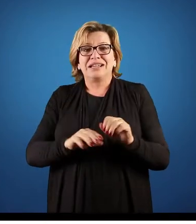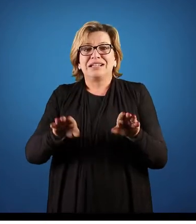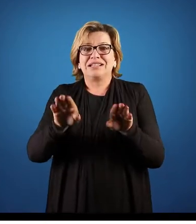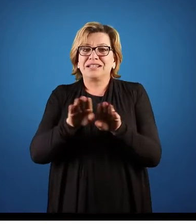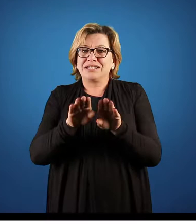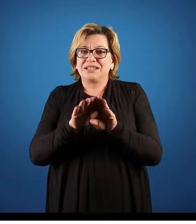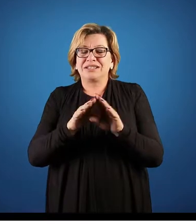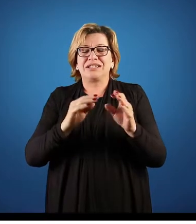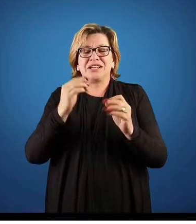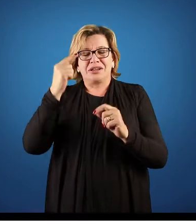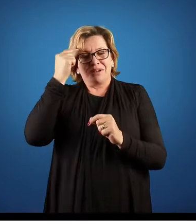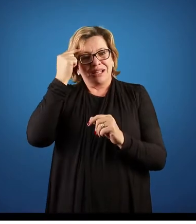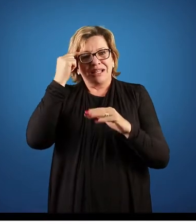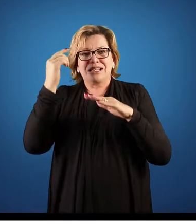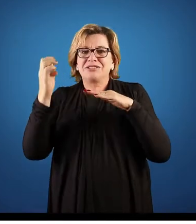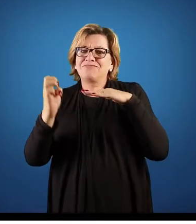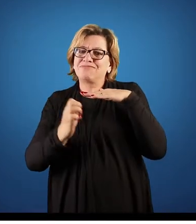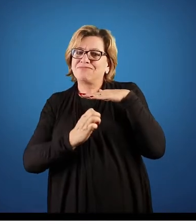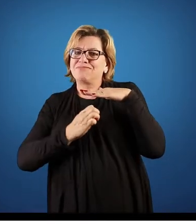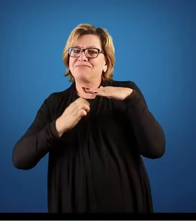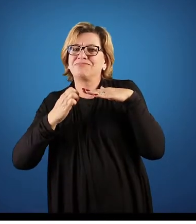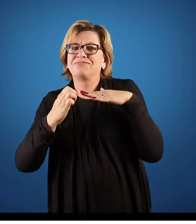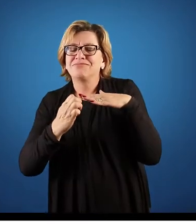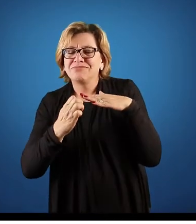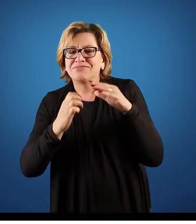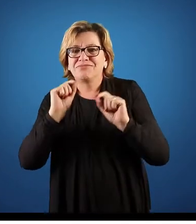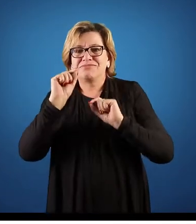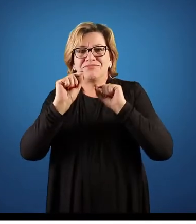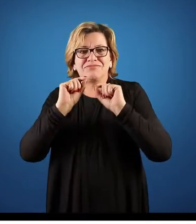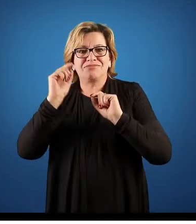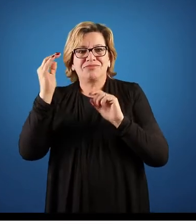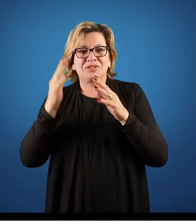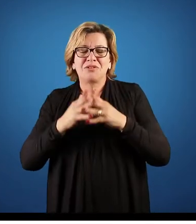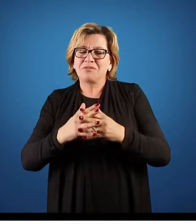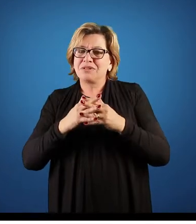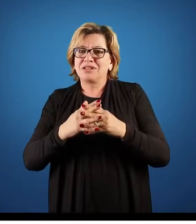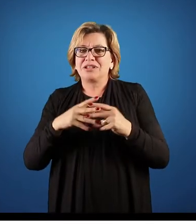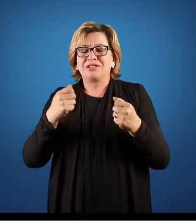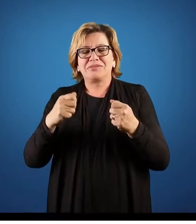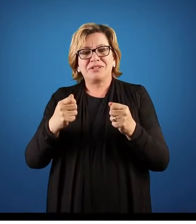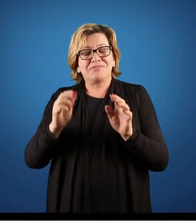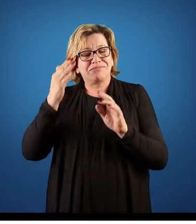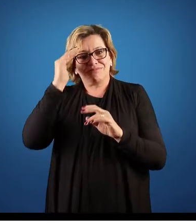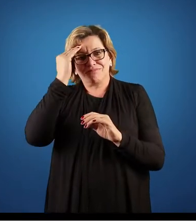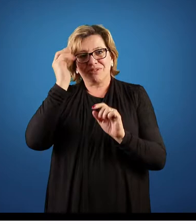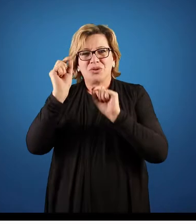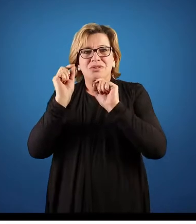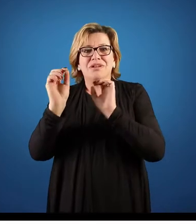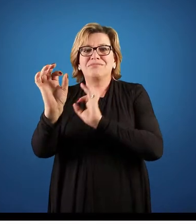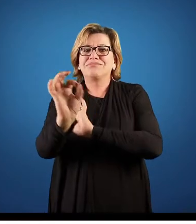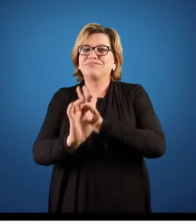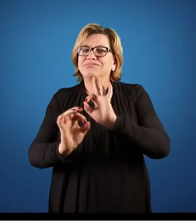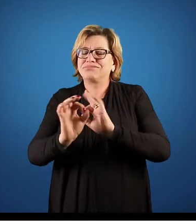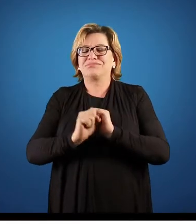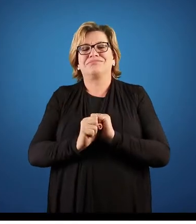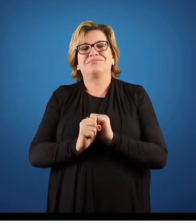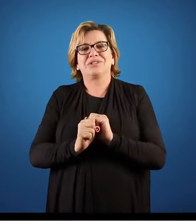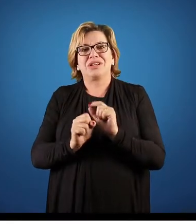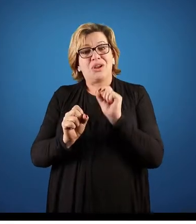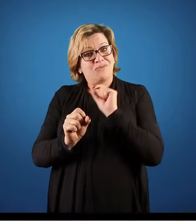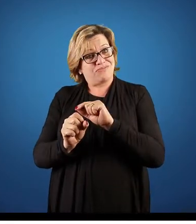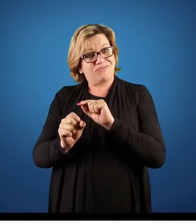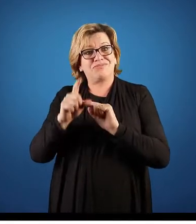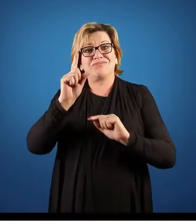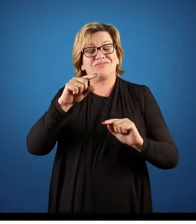pouco mais complexa. E nessa complexidade nós temos que entender o que é uma organização. Uma organização é